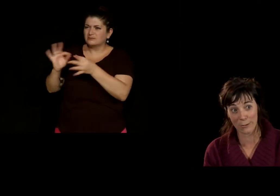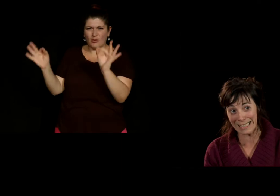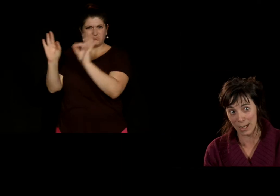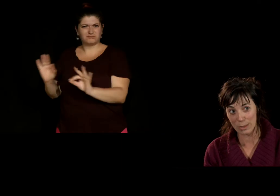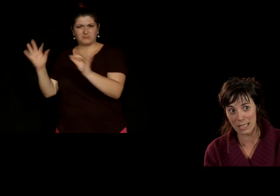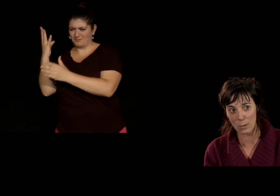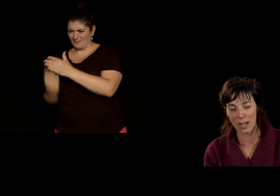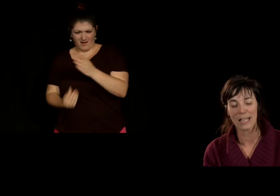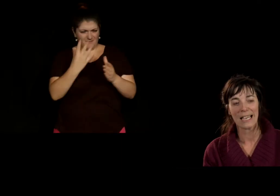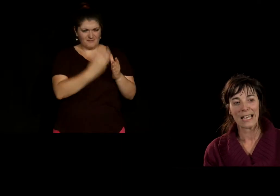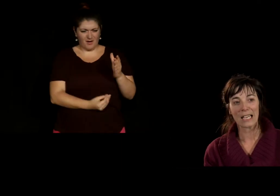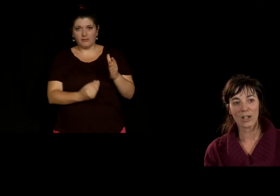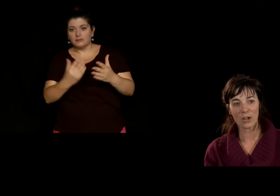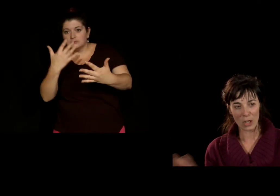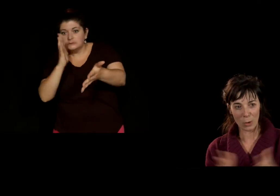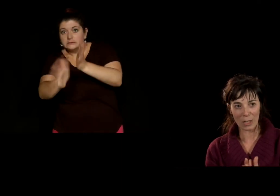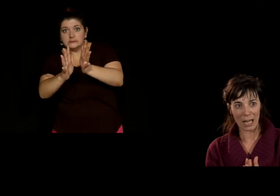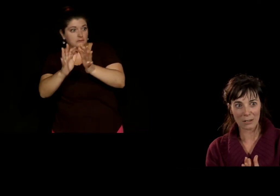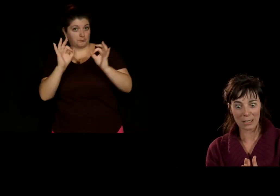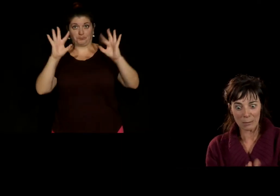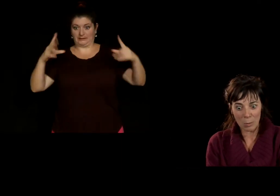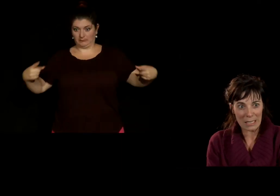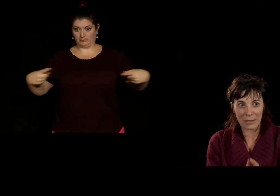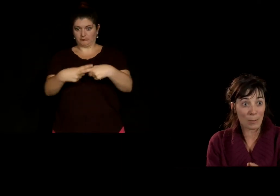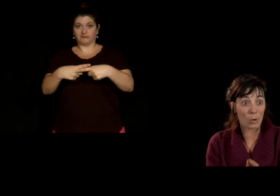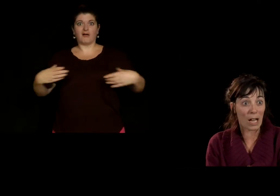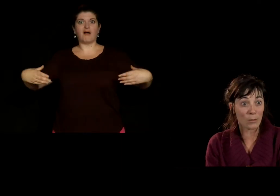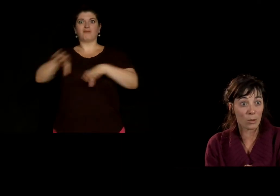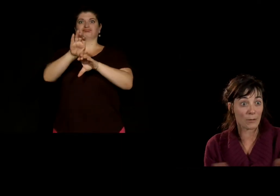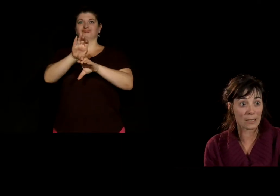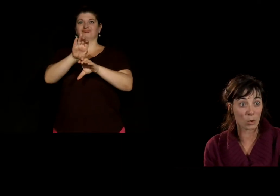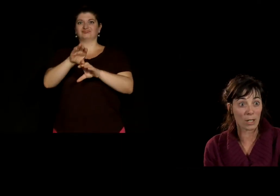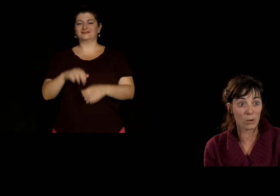envie que ça raconte des histoires. Et quand j'ai rencontré la langue des signes, pour moi, c'était vraiment le carrefour, en fait, entre les deux.